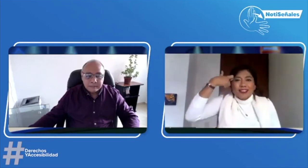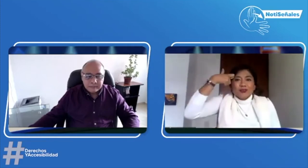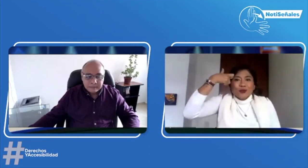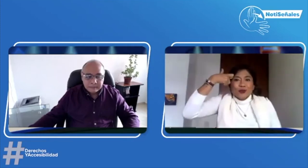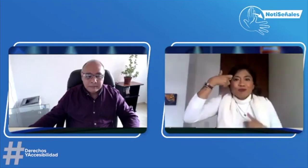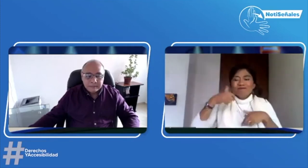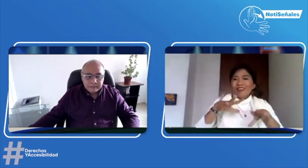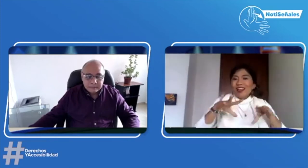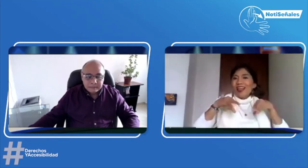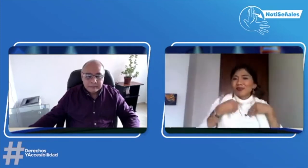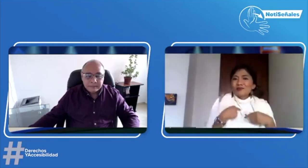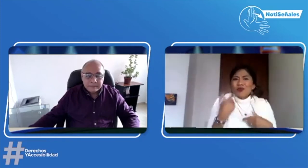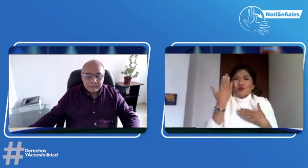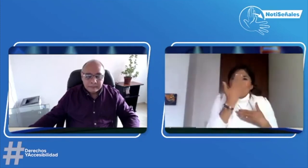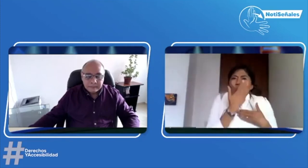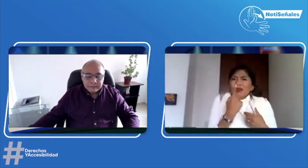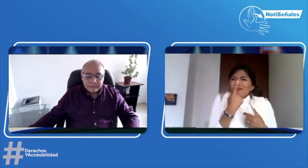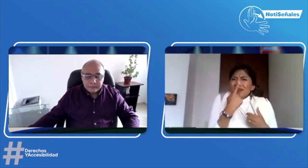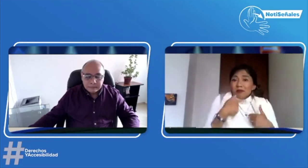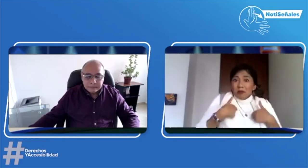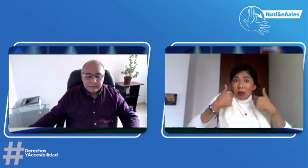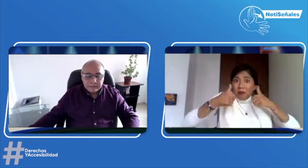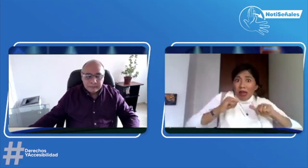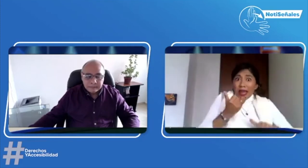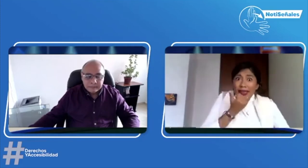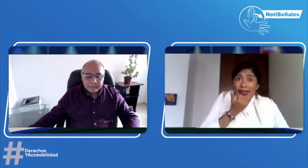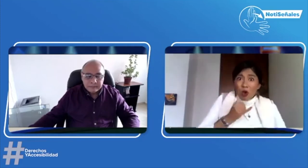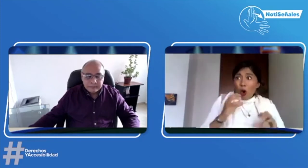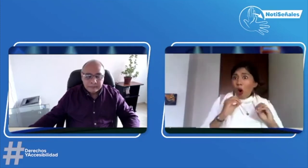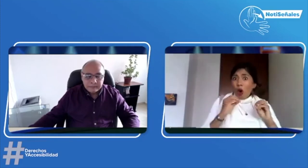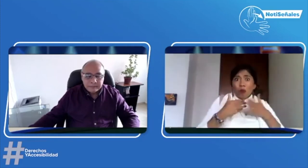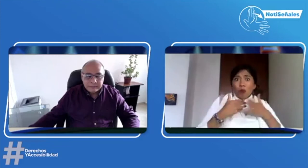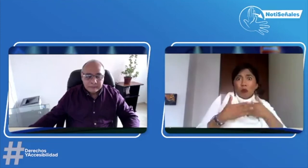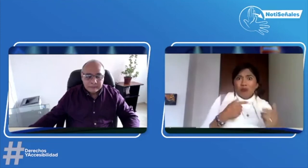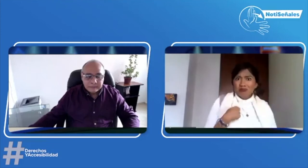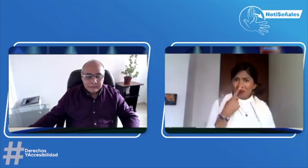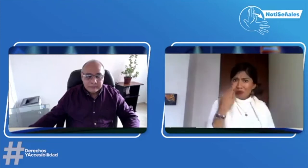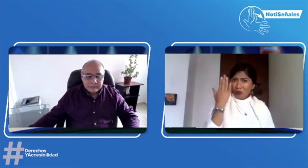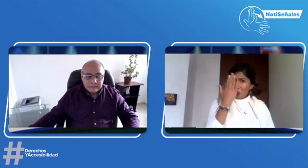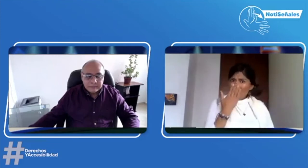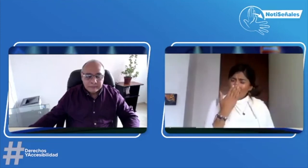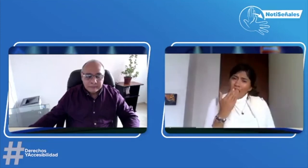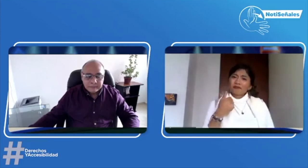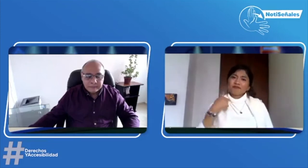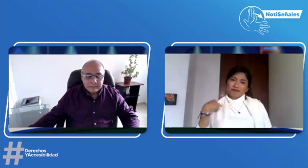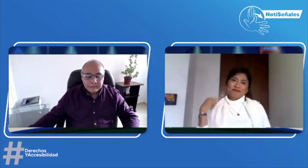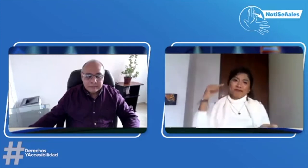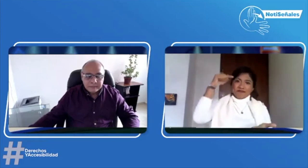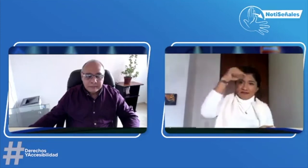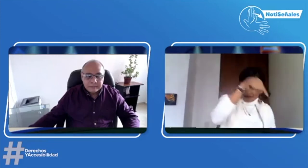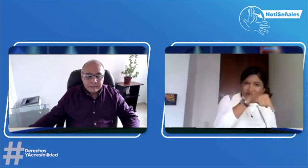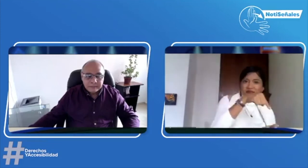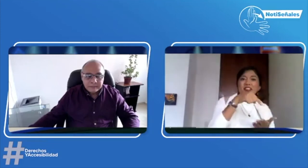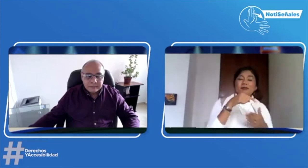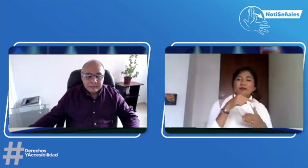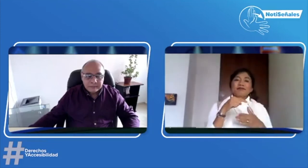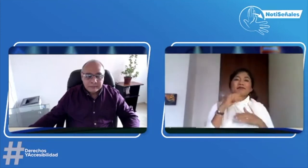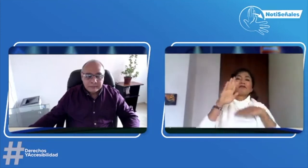Nosotros corrimos el riesgo y aceptamos, queríamos probar, era la primera vez, no sé si fue un error aceptar, pues,